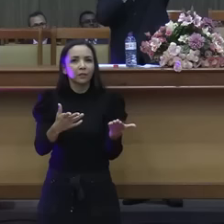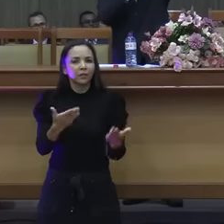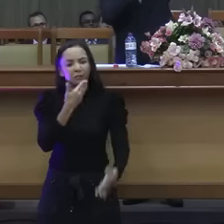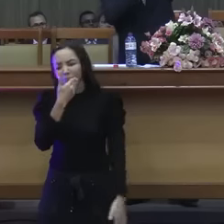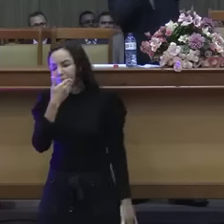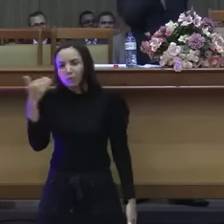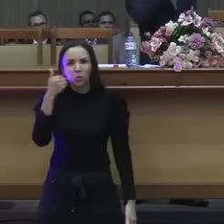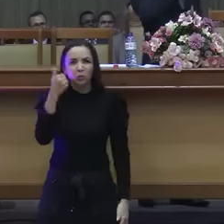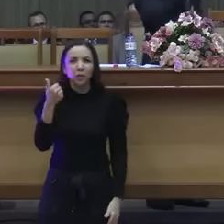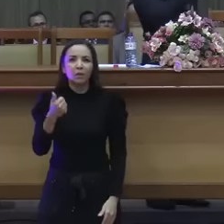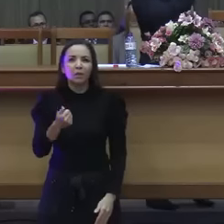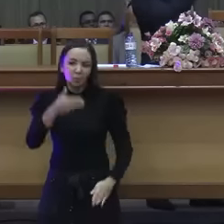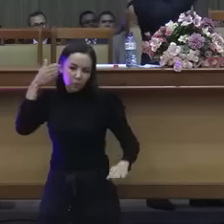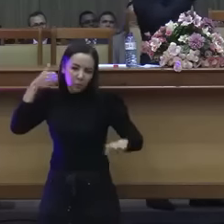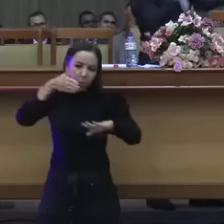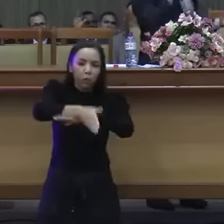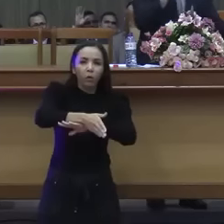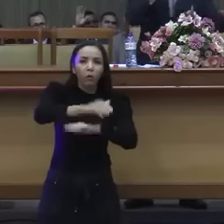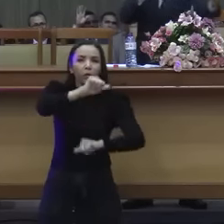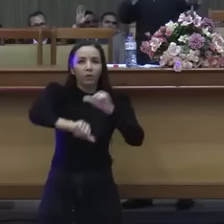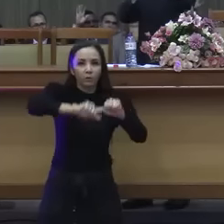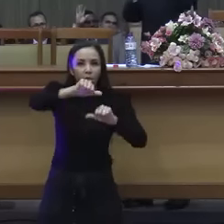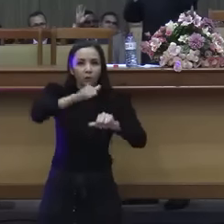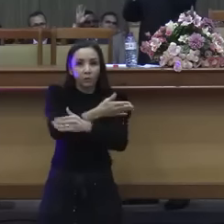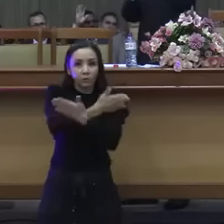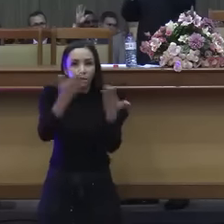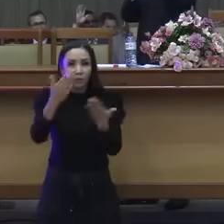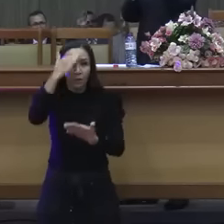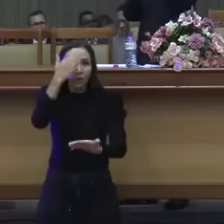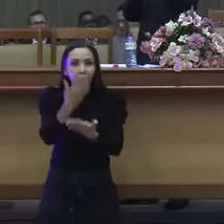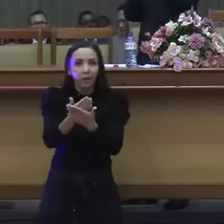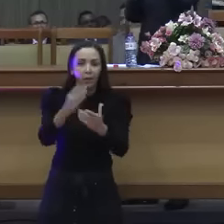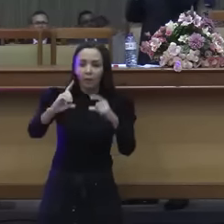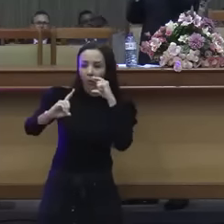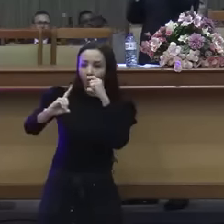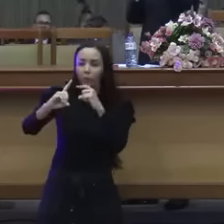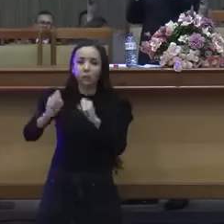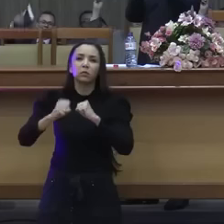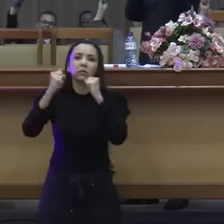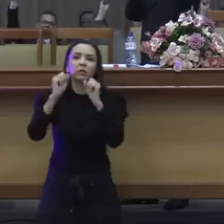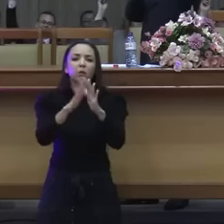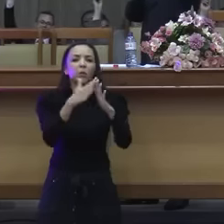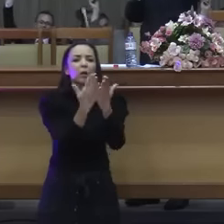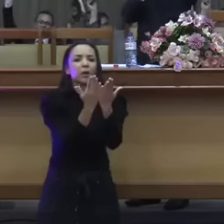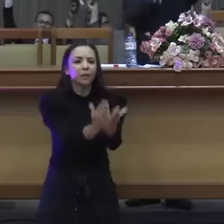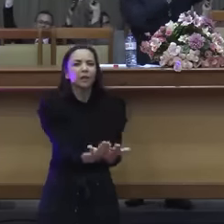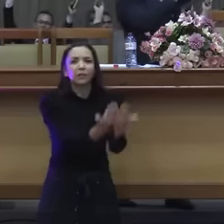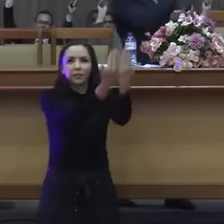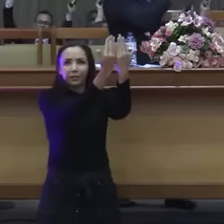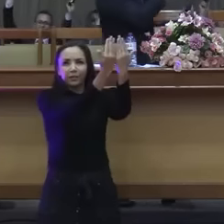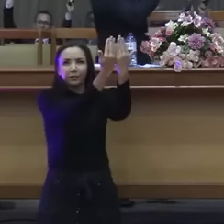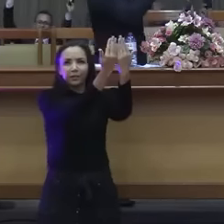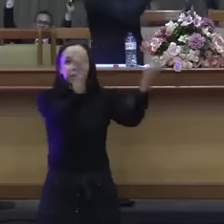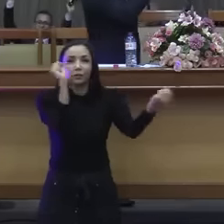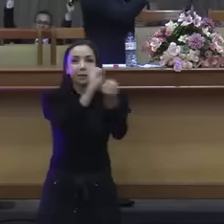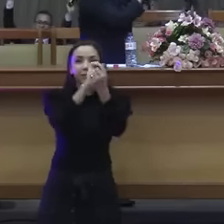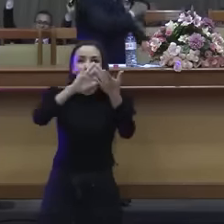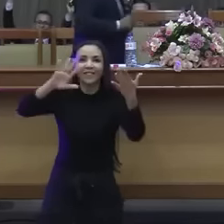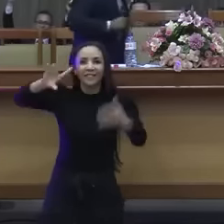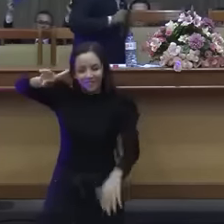gomes. Só quem crê no poder da palavra, levanta a tua Bíblia aí, crente salvo. Levanta ela, levanta. E tem glória a Deus.